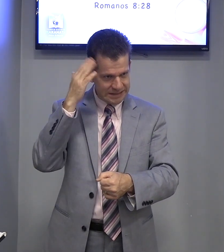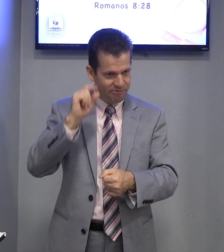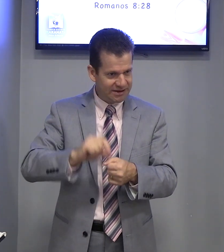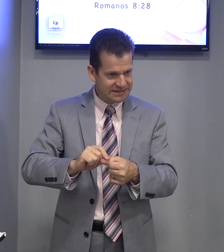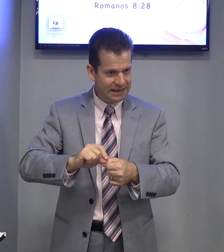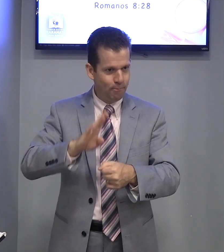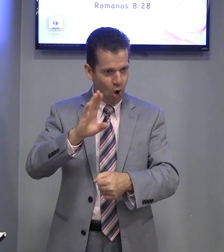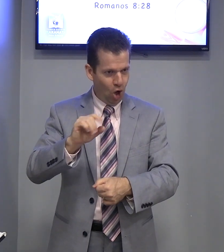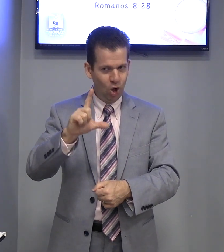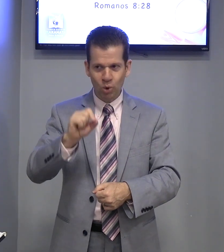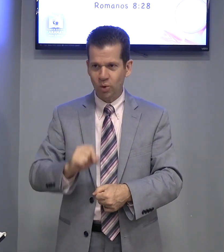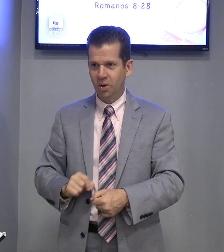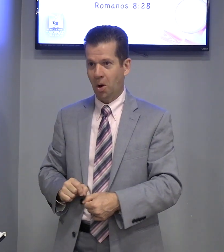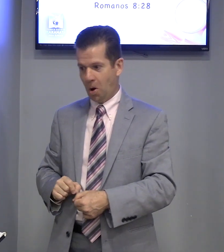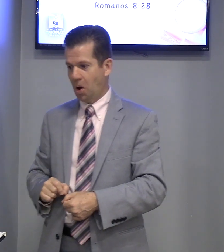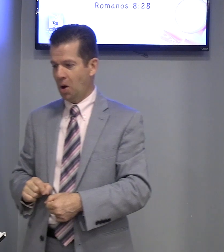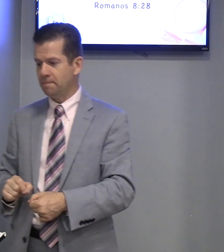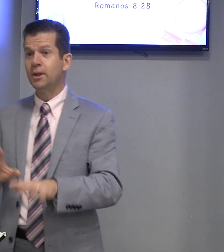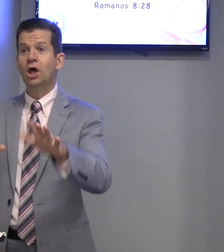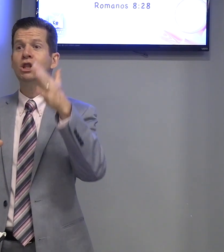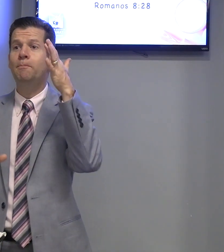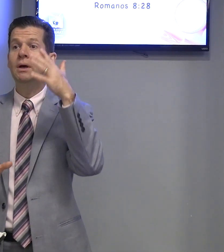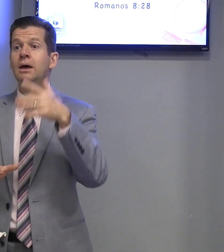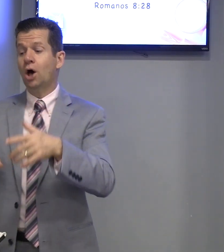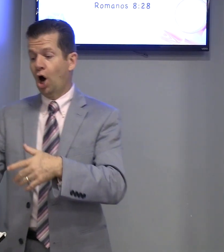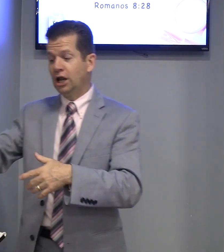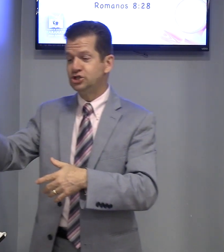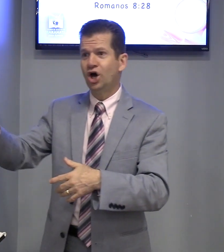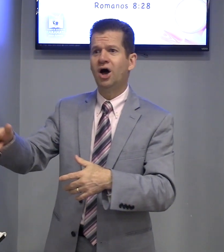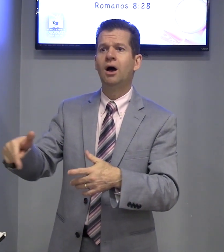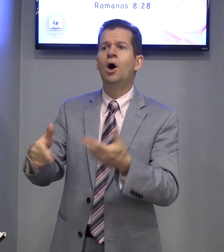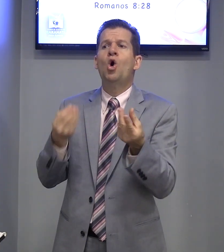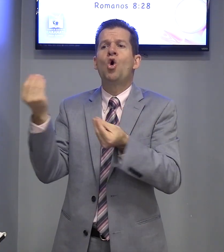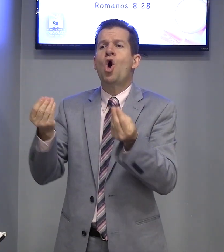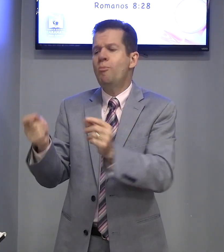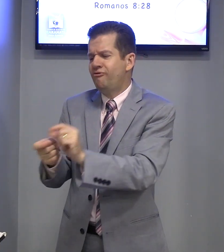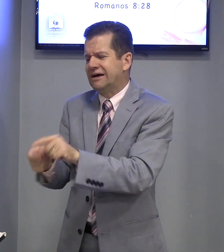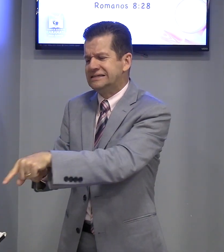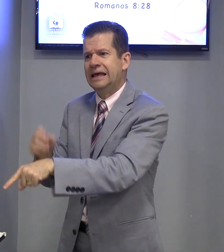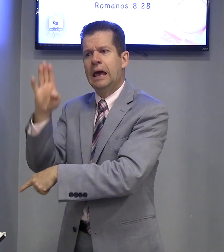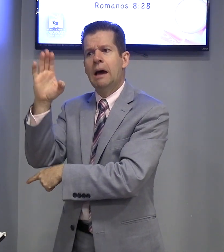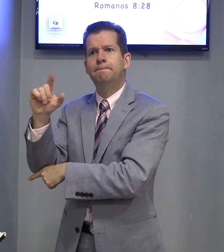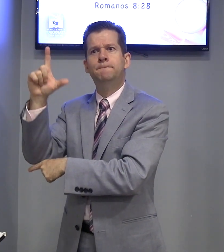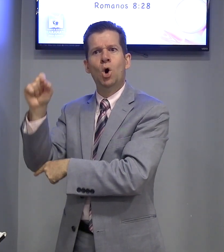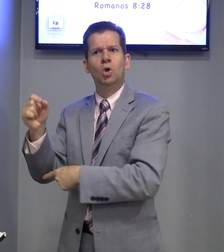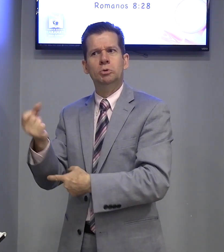sabe fazer bolo? Olha só. Como fazer bolo?